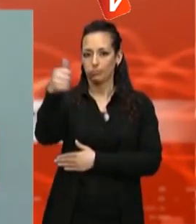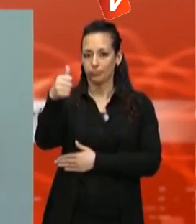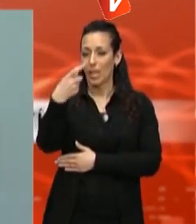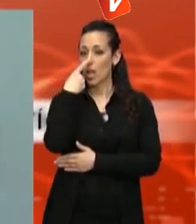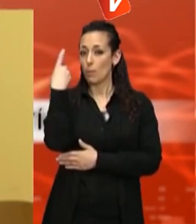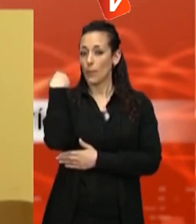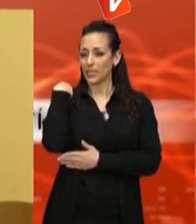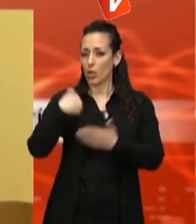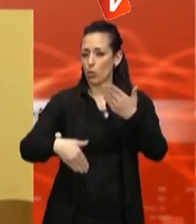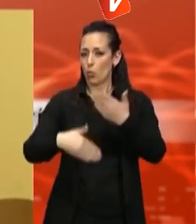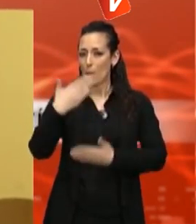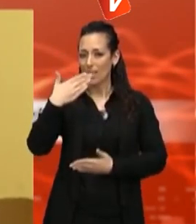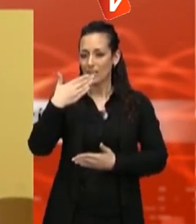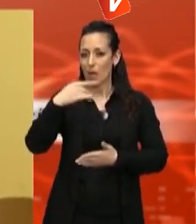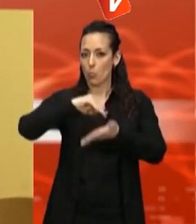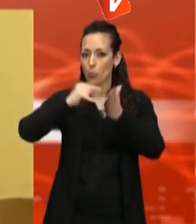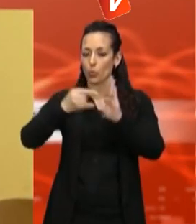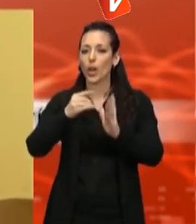dissimilar al barri de la Maurina.